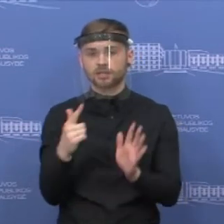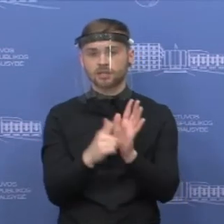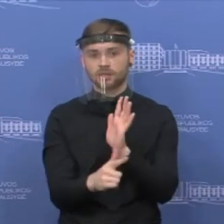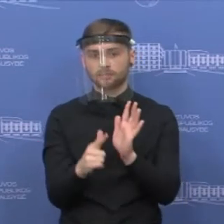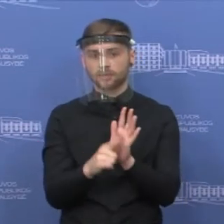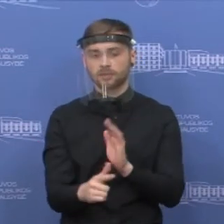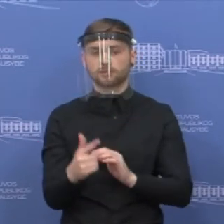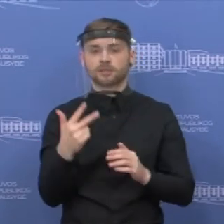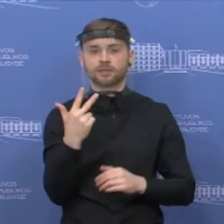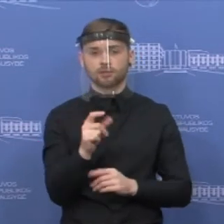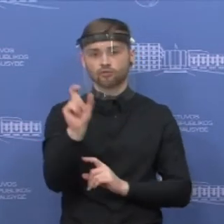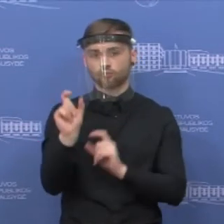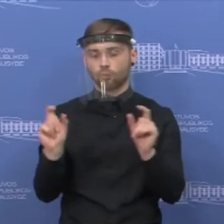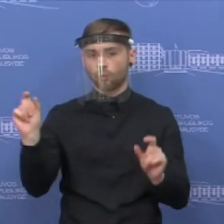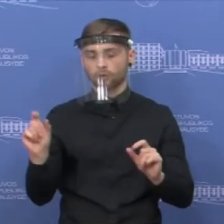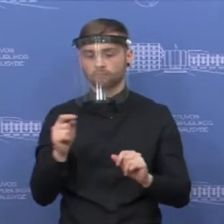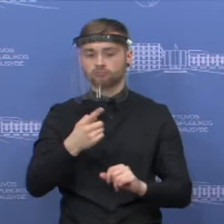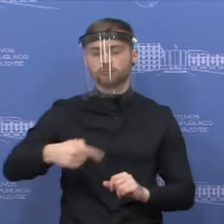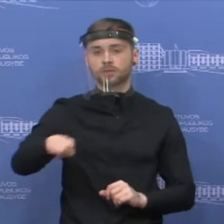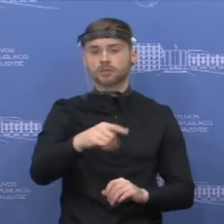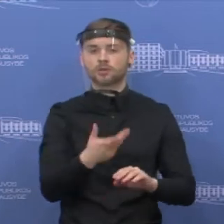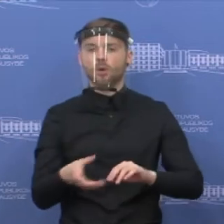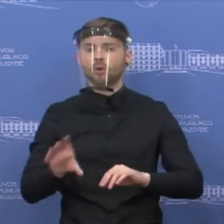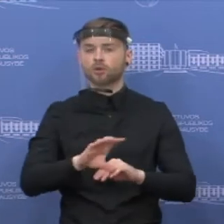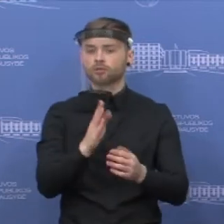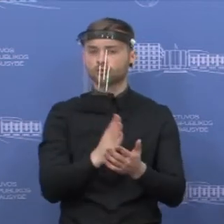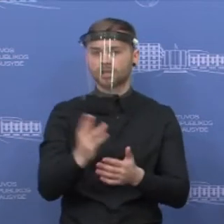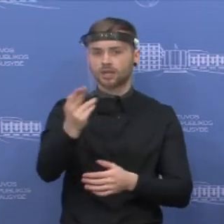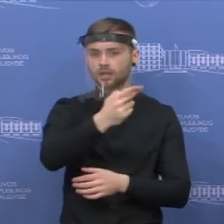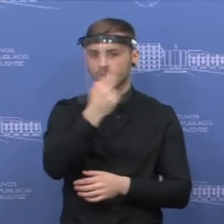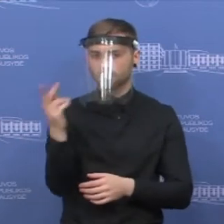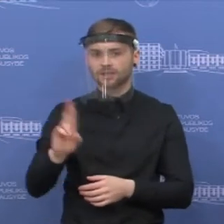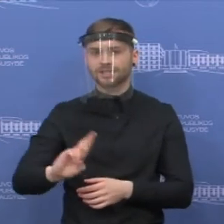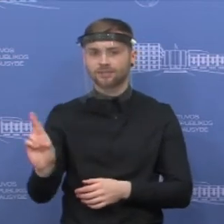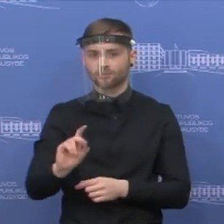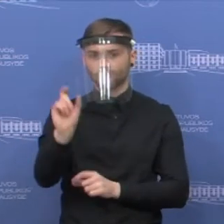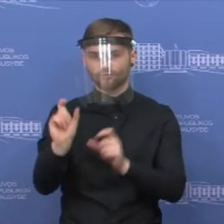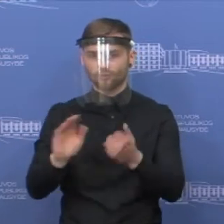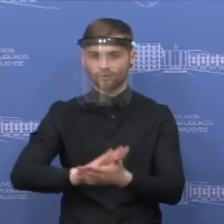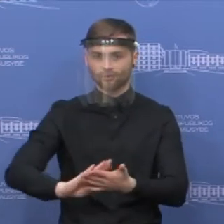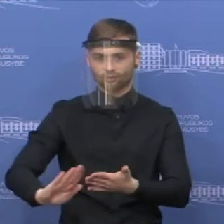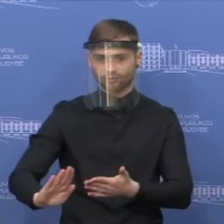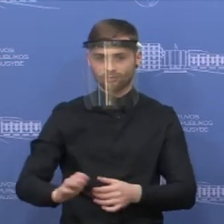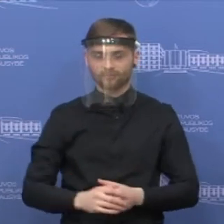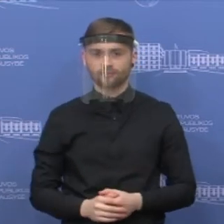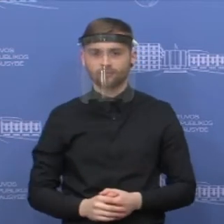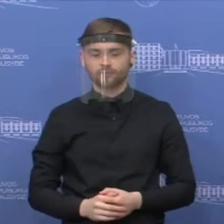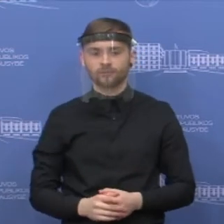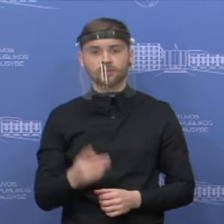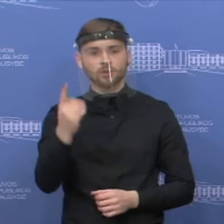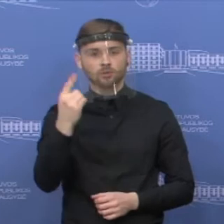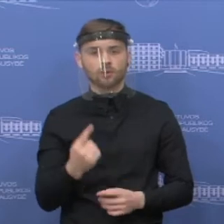asmenim. Tai daugiausia buvo Lietuvos Respublikos piliečiai, kurie norėjo